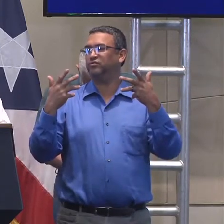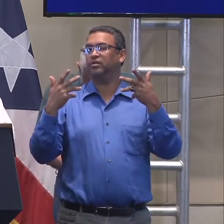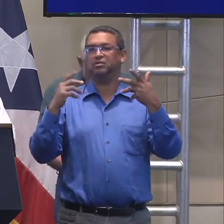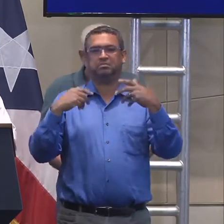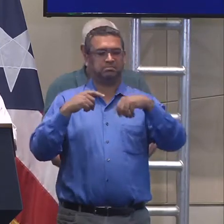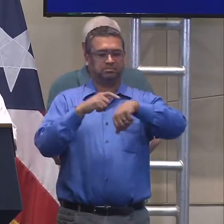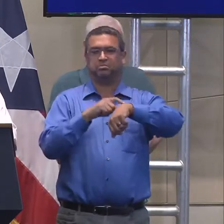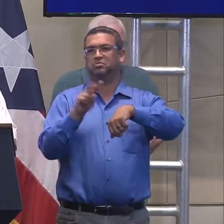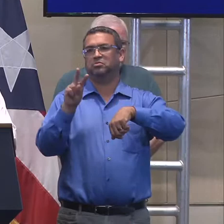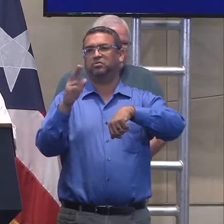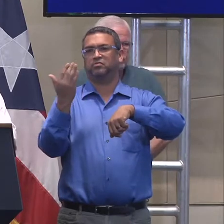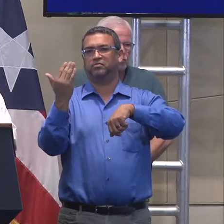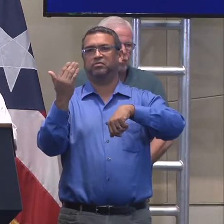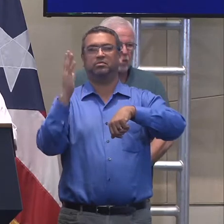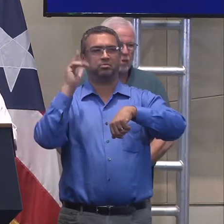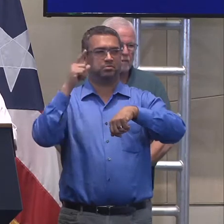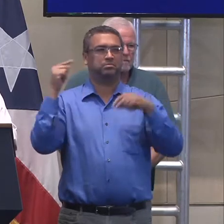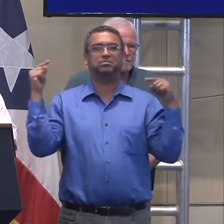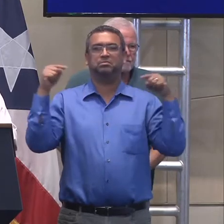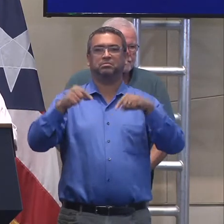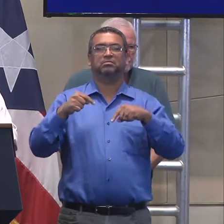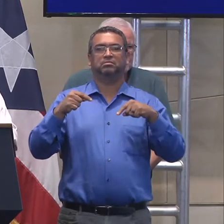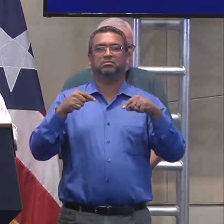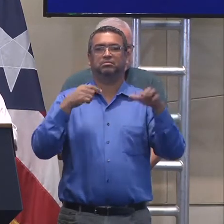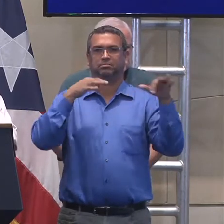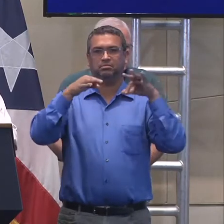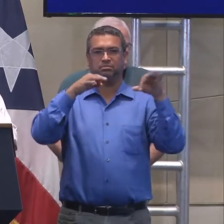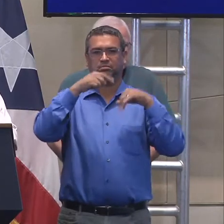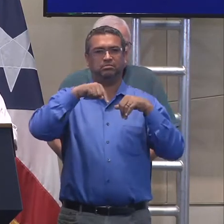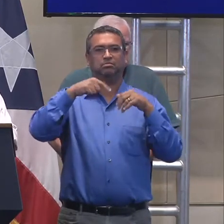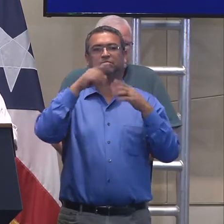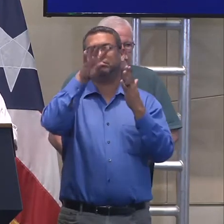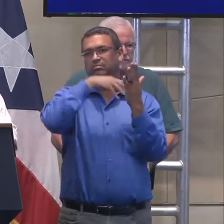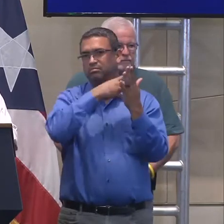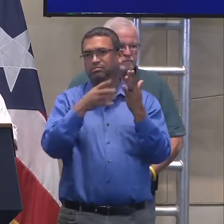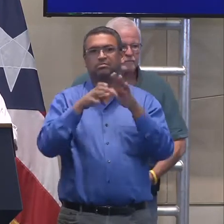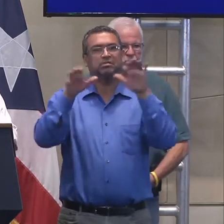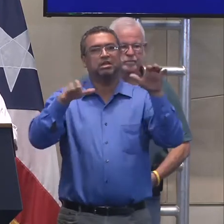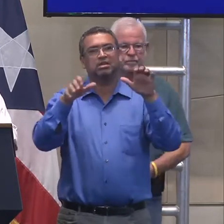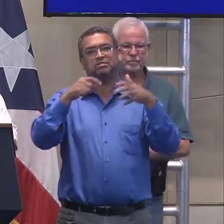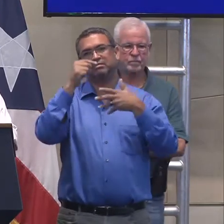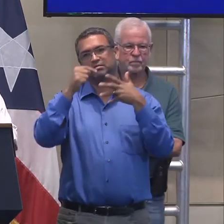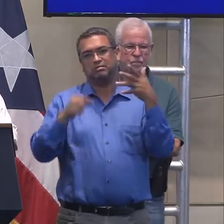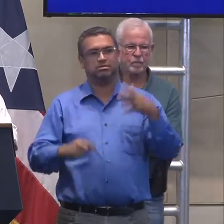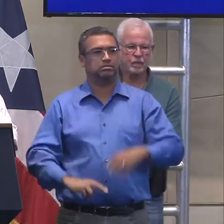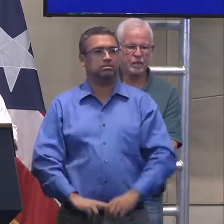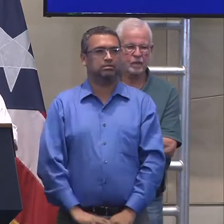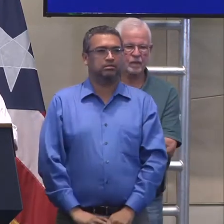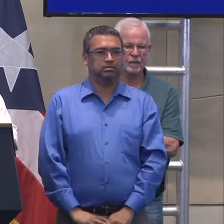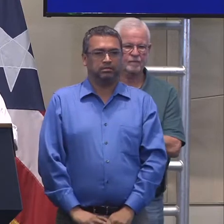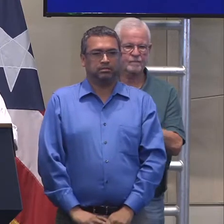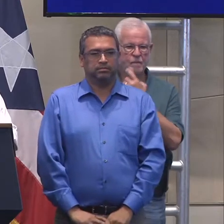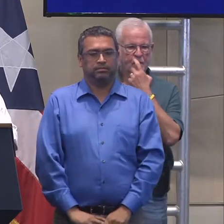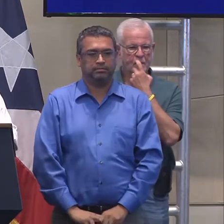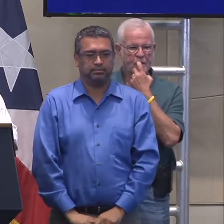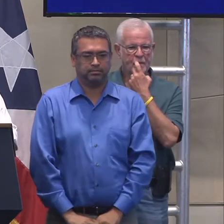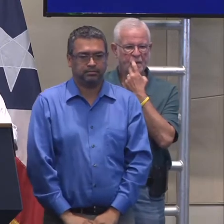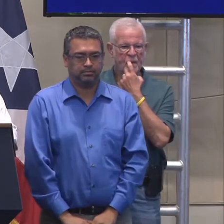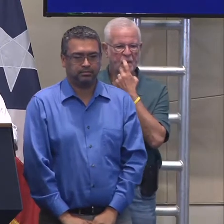conferencia de prensa con ellos, y ahí entonces ellos informarán los trabajos que estuvieron haciendo. Telenoticias, una pregunta por Medina.